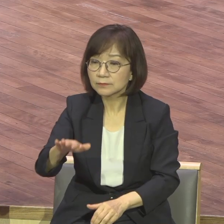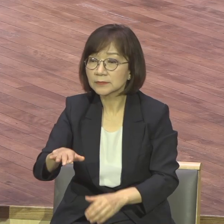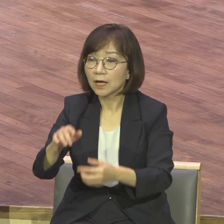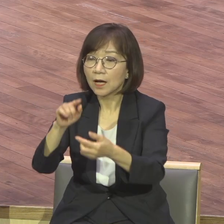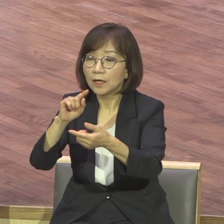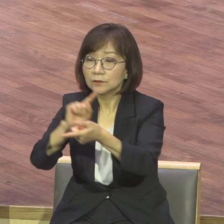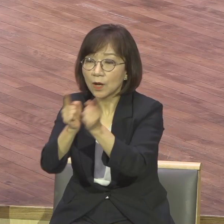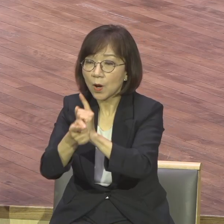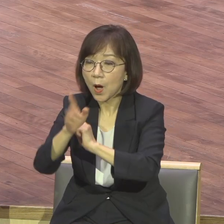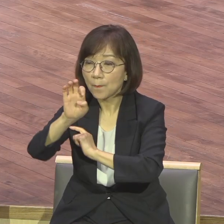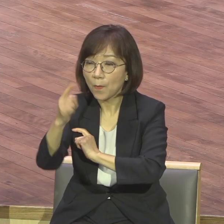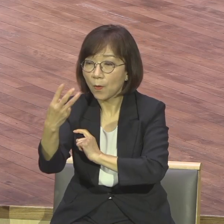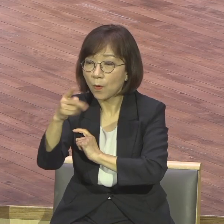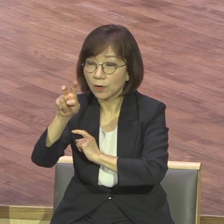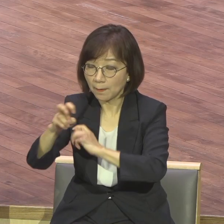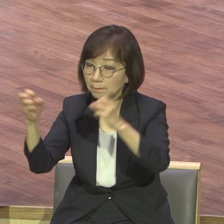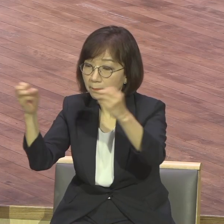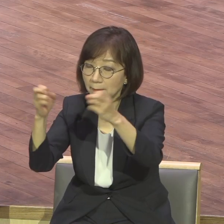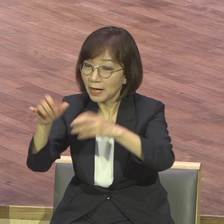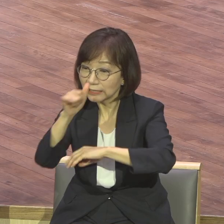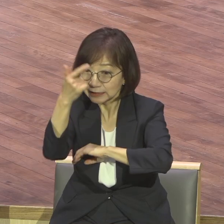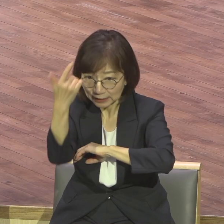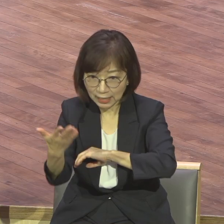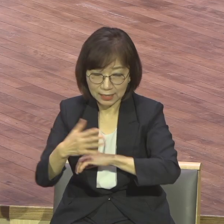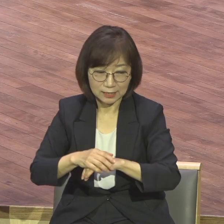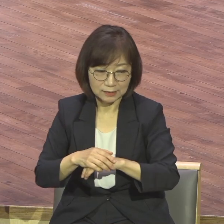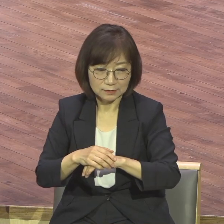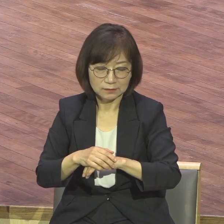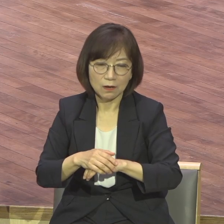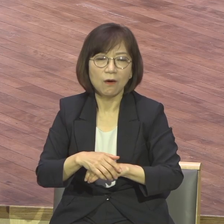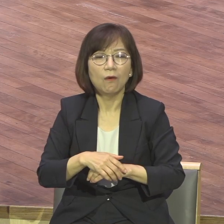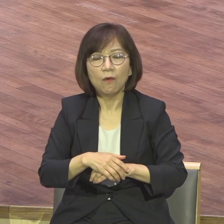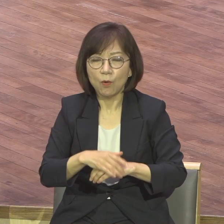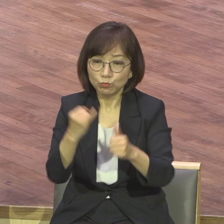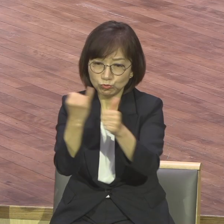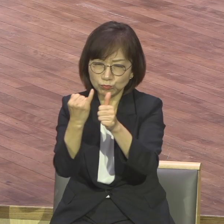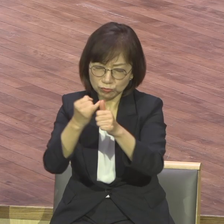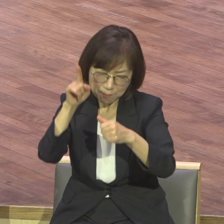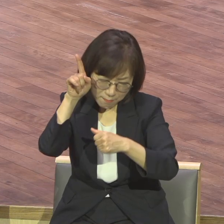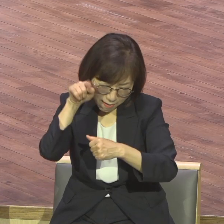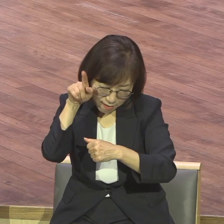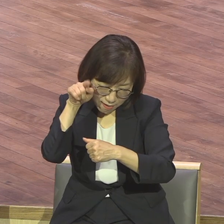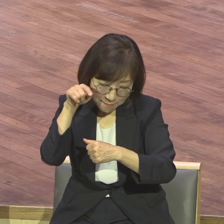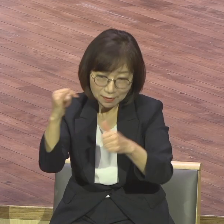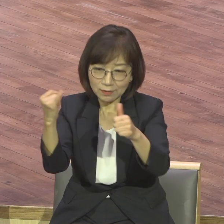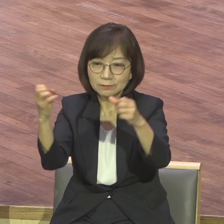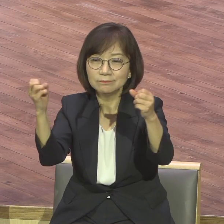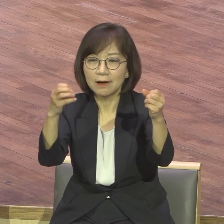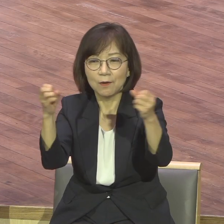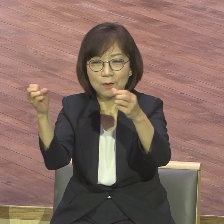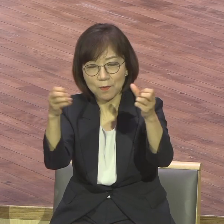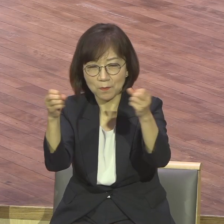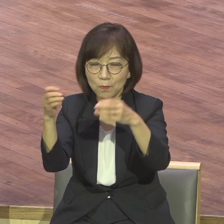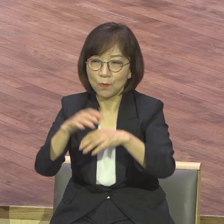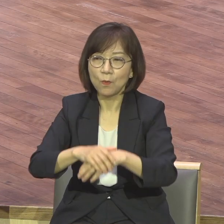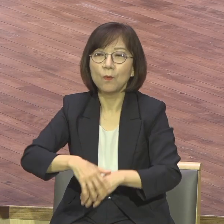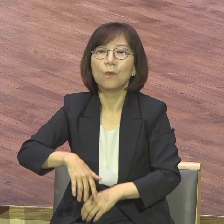포름 거의 다 그래요. 포름 매일 포름 한다는 거예요. 포름 되면 건강한 가정이죠. 그러니까